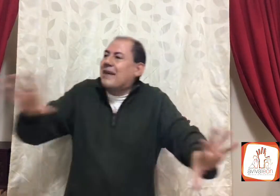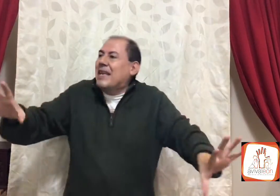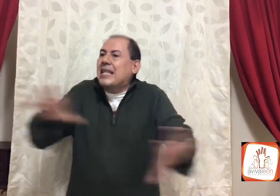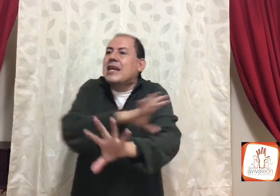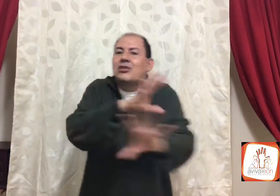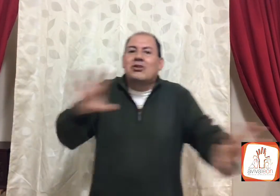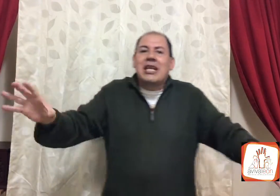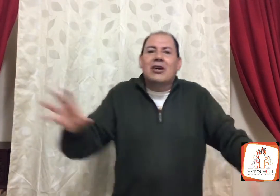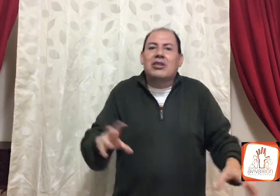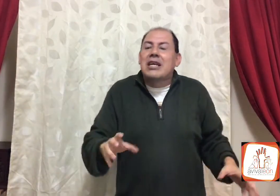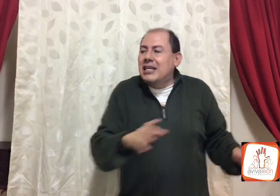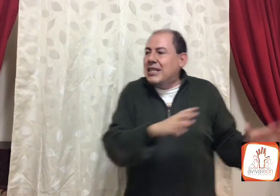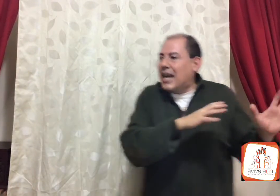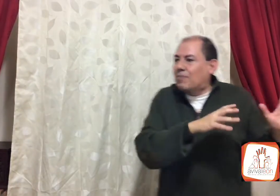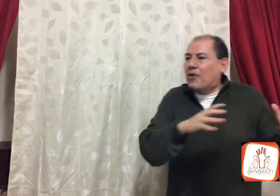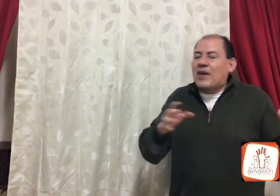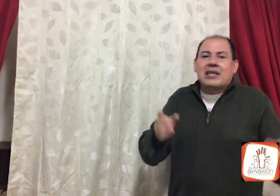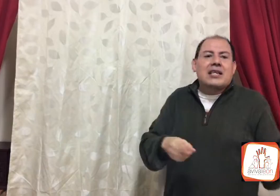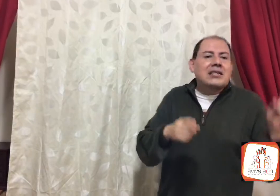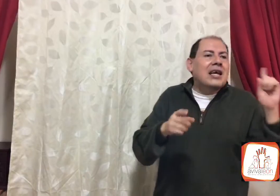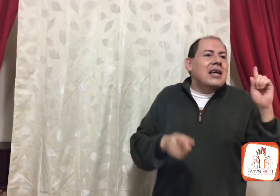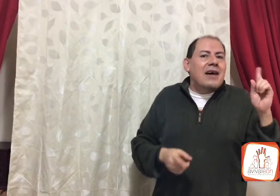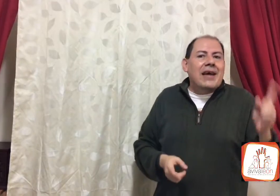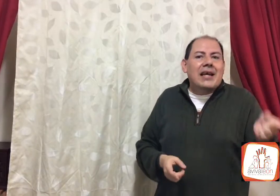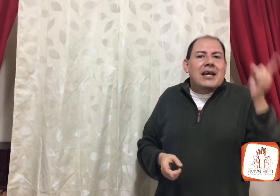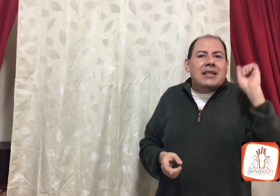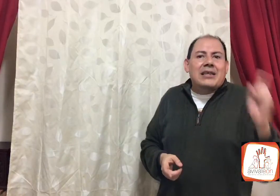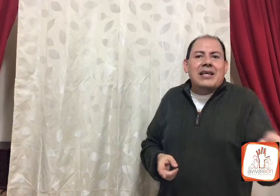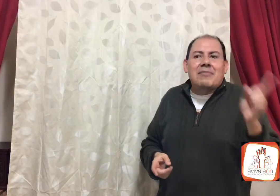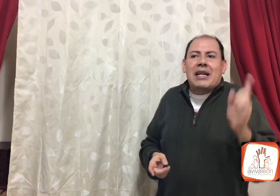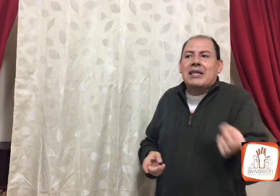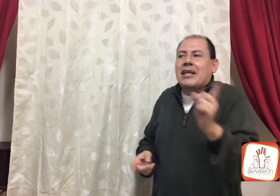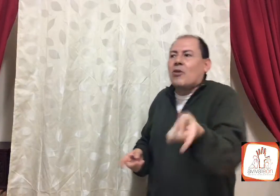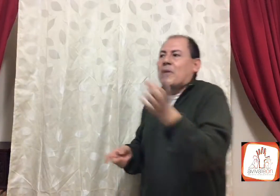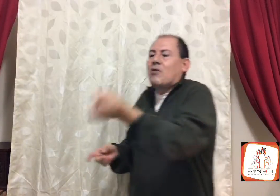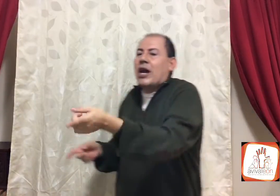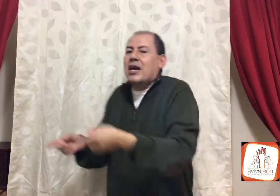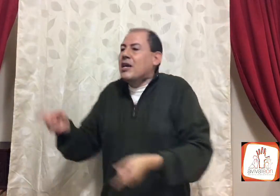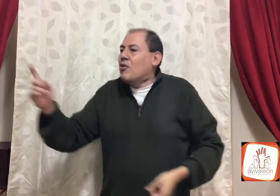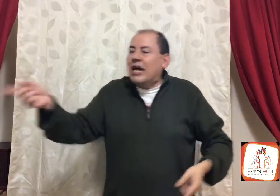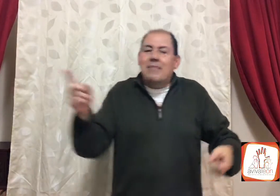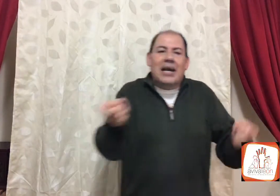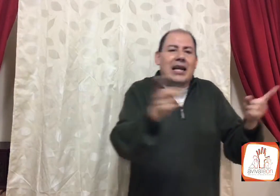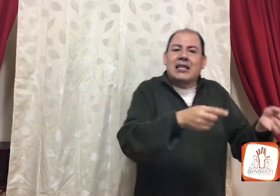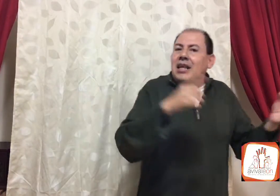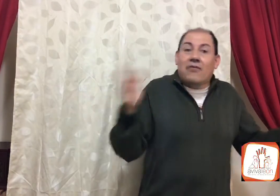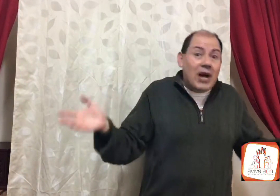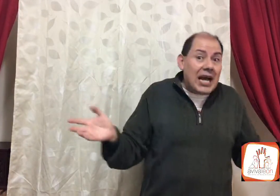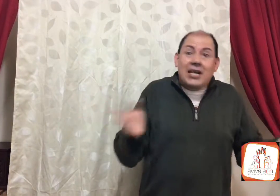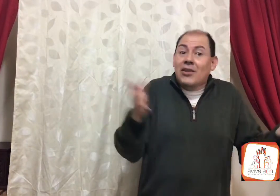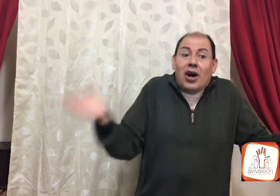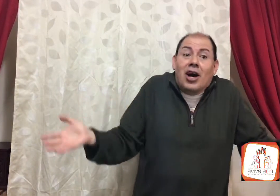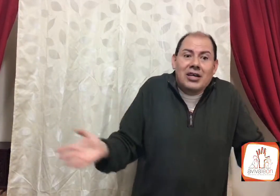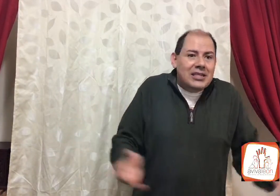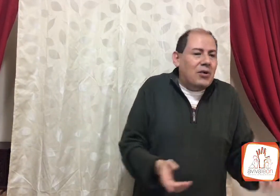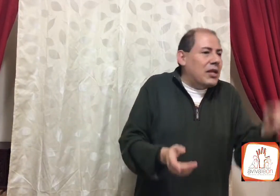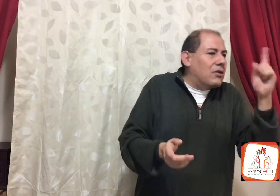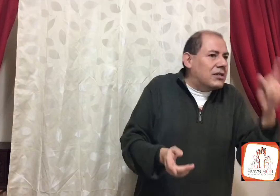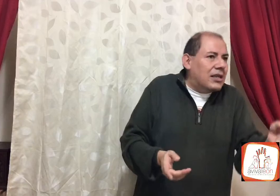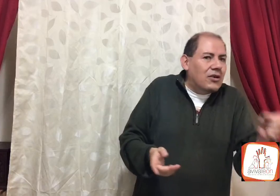David, sus hijos, y llega el profeta, y dice, a ver, de tin marín, de do pingüé, cucaramá, caratítere, fue, no, llegó y dijo, este no,